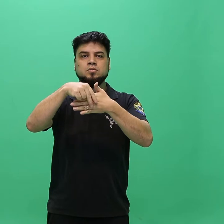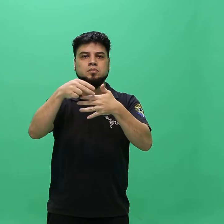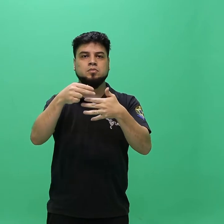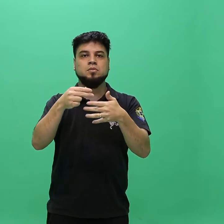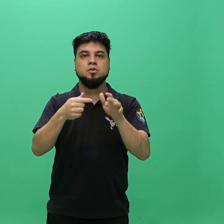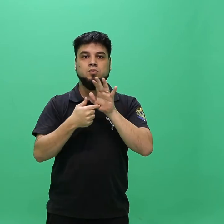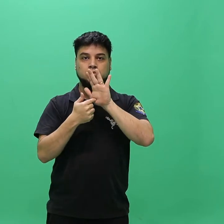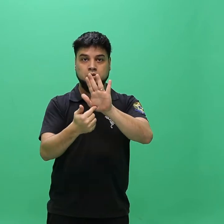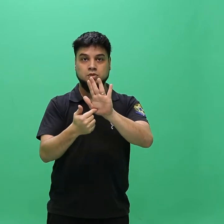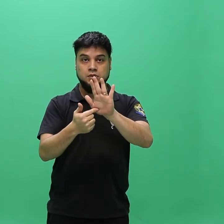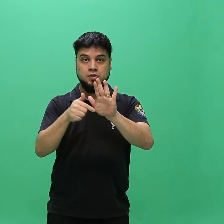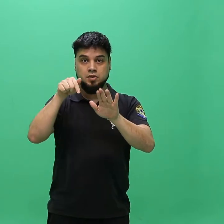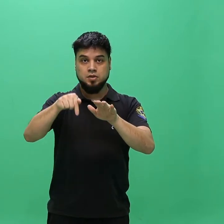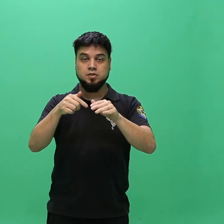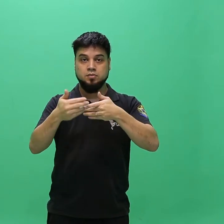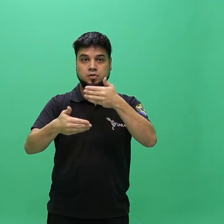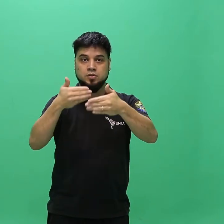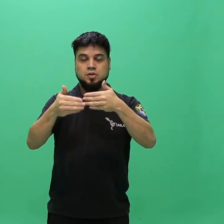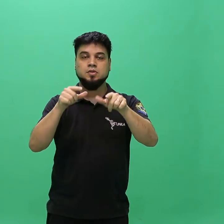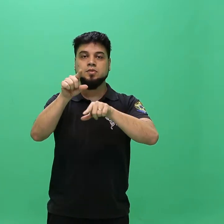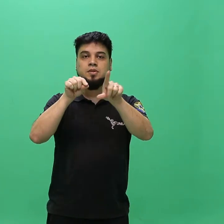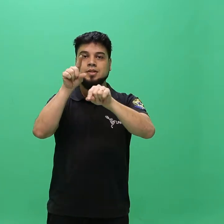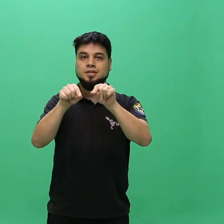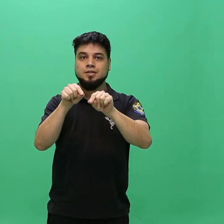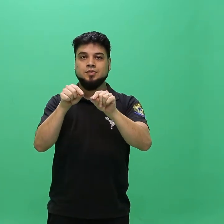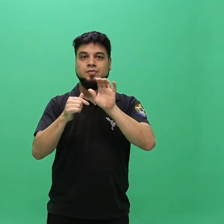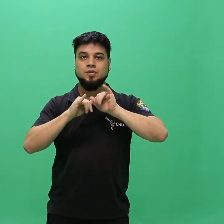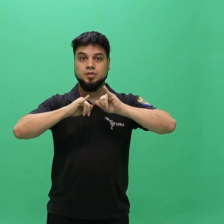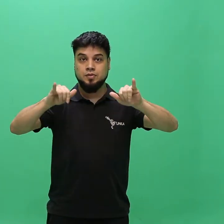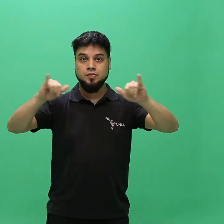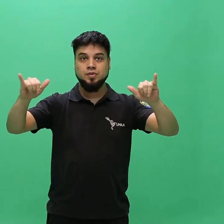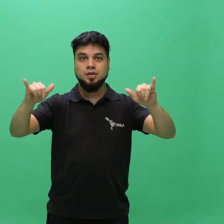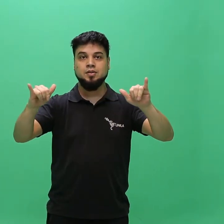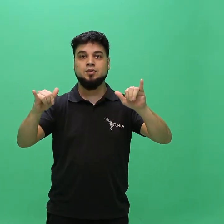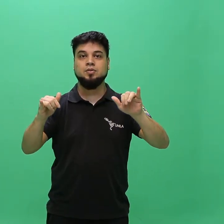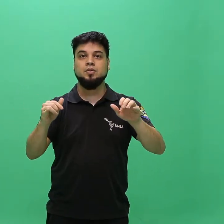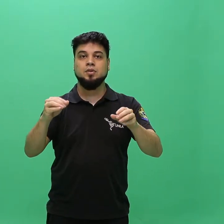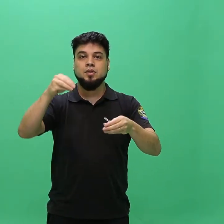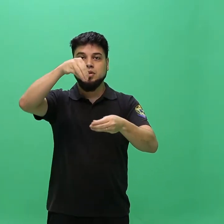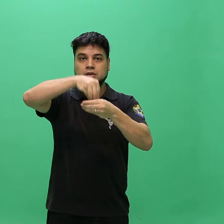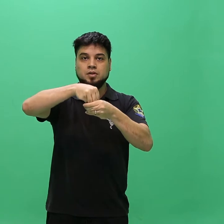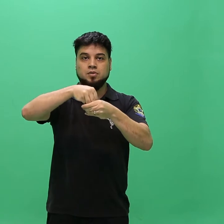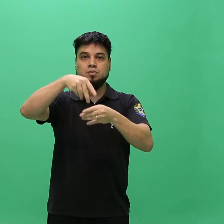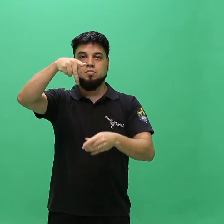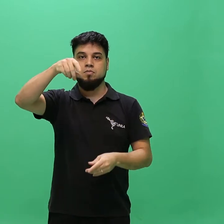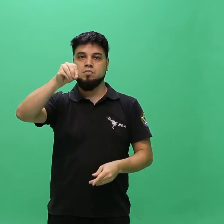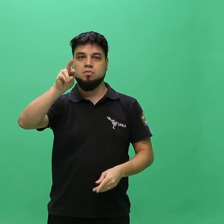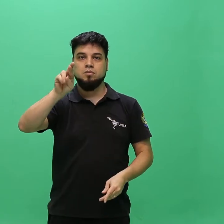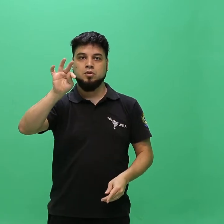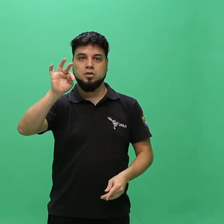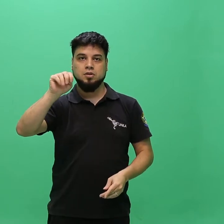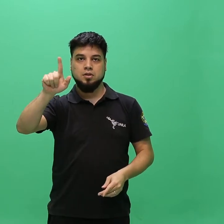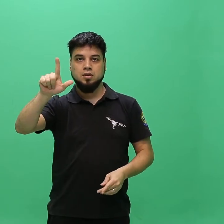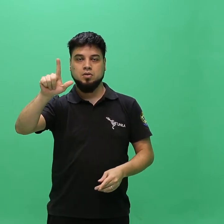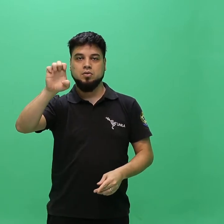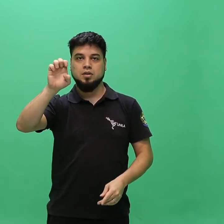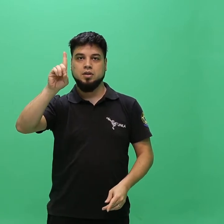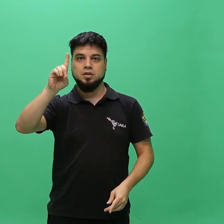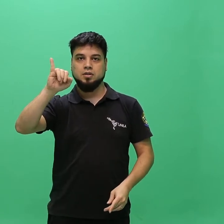demais documentos referentes ao presente processo seletivo serão divulgados no portal de editais da